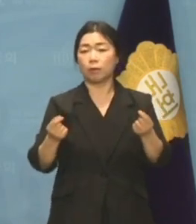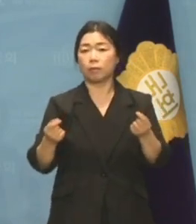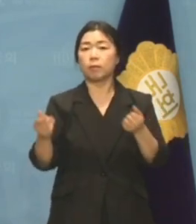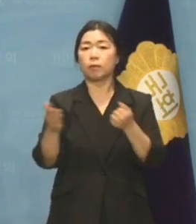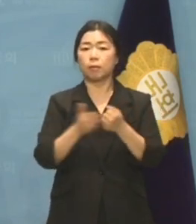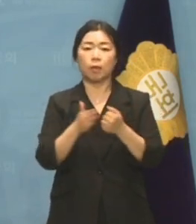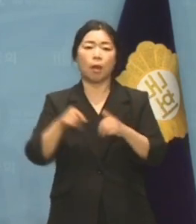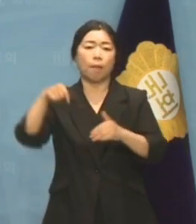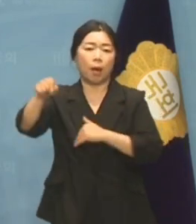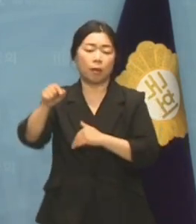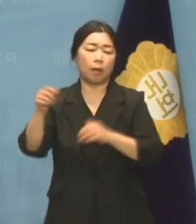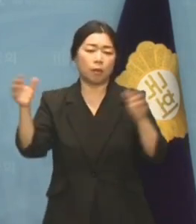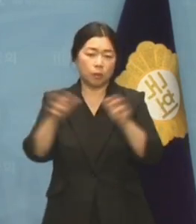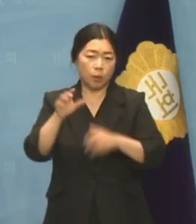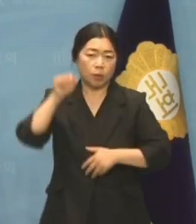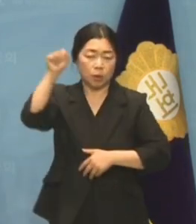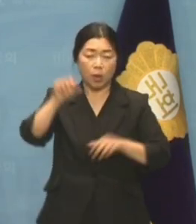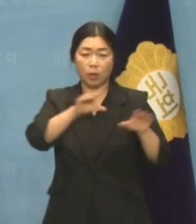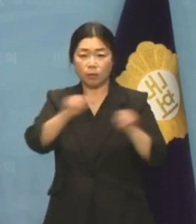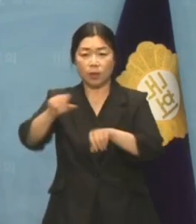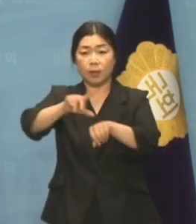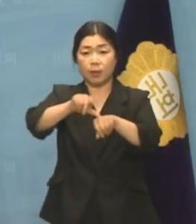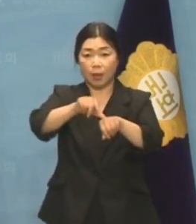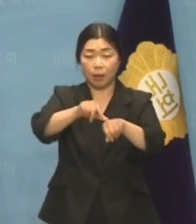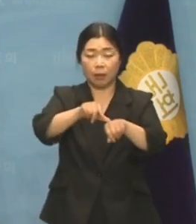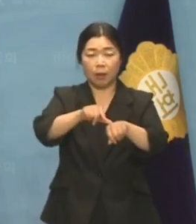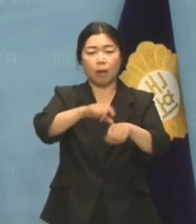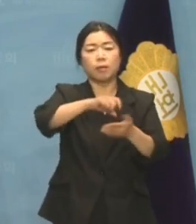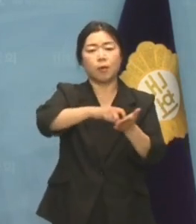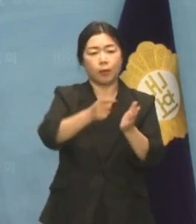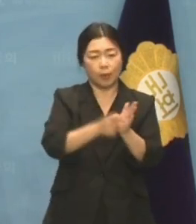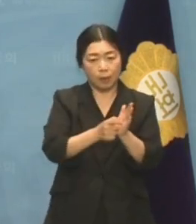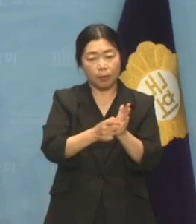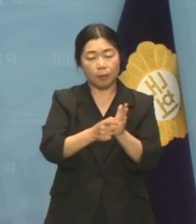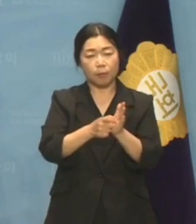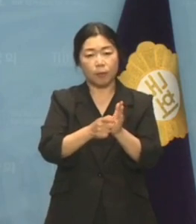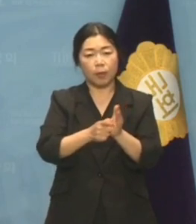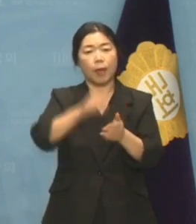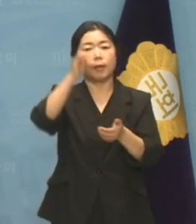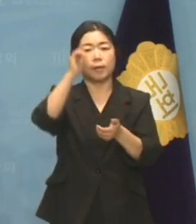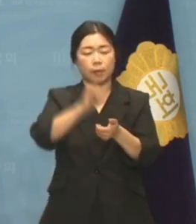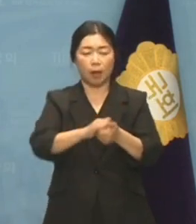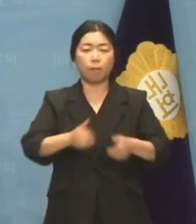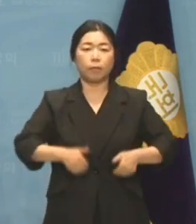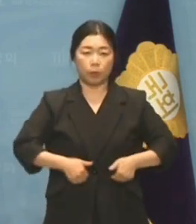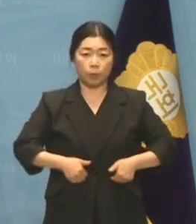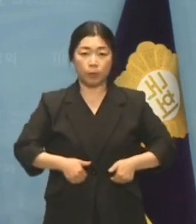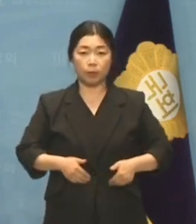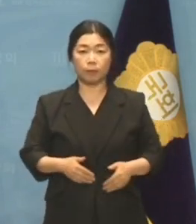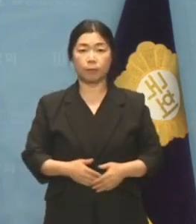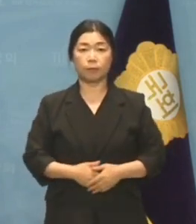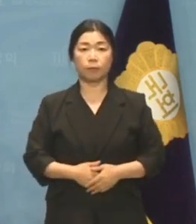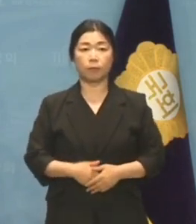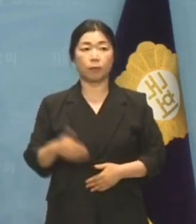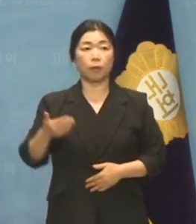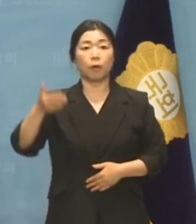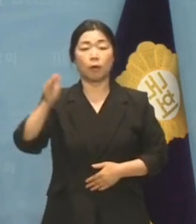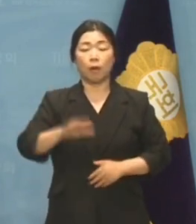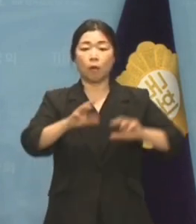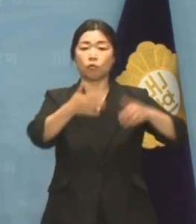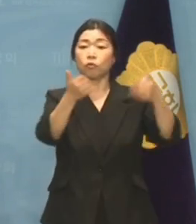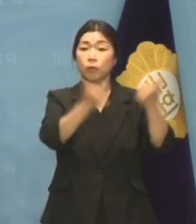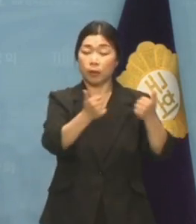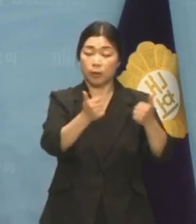오게 집회나 시위가 금지되는 시간대를 적절한 범위로 제한해야 한다는 것입니다. 그러나